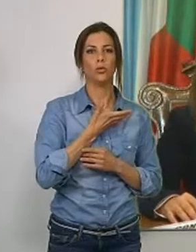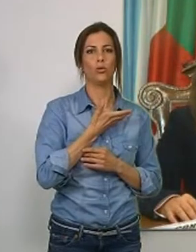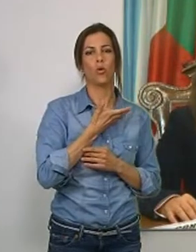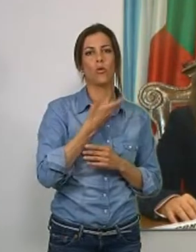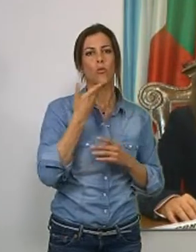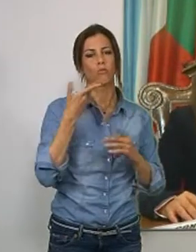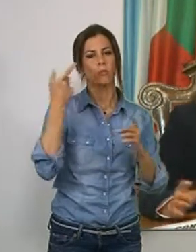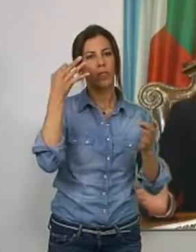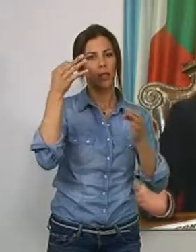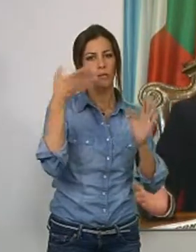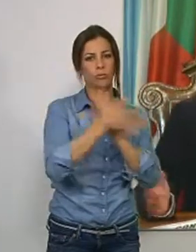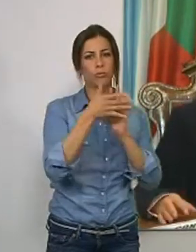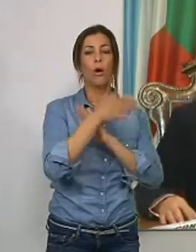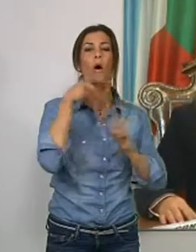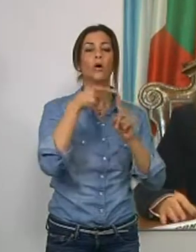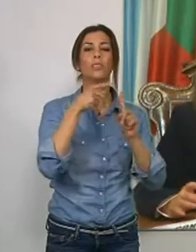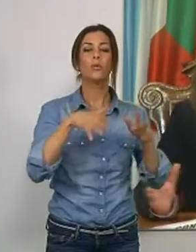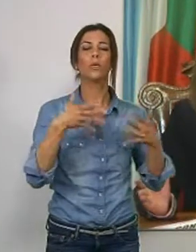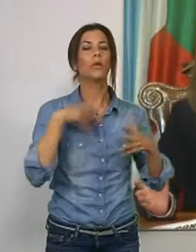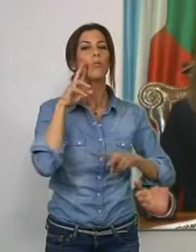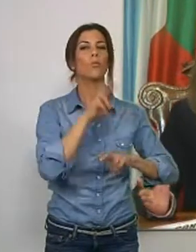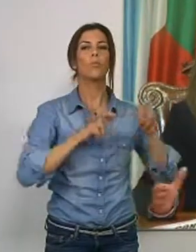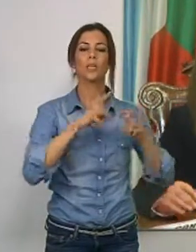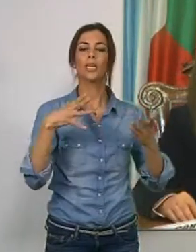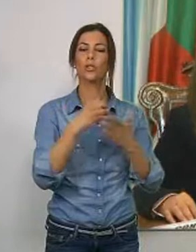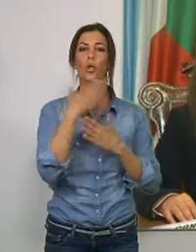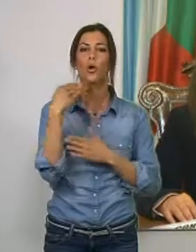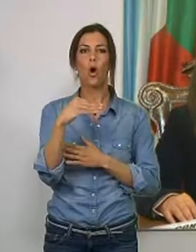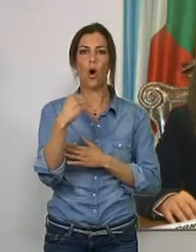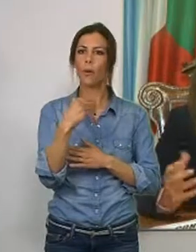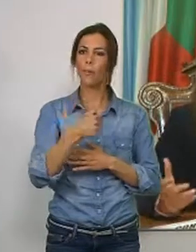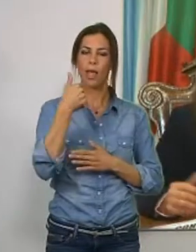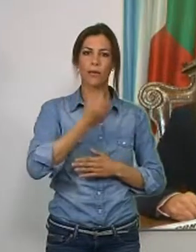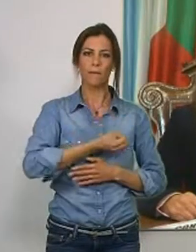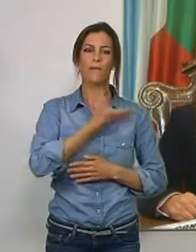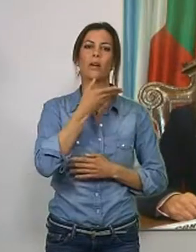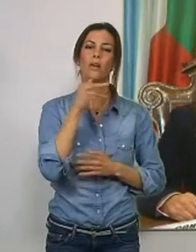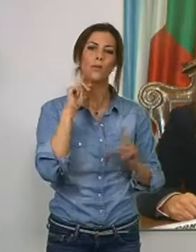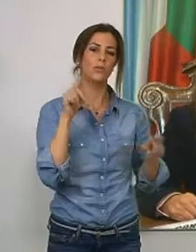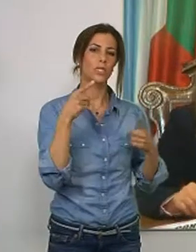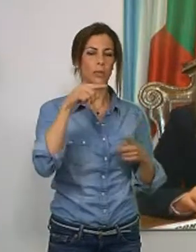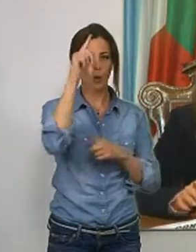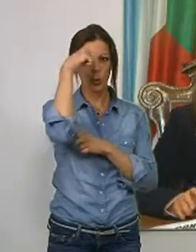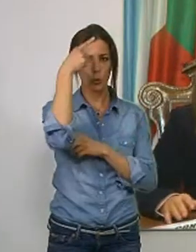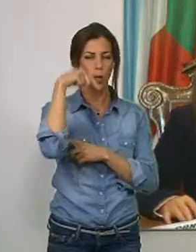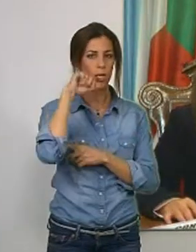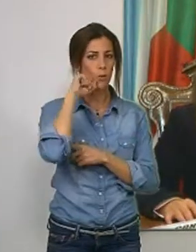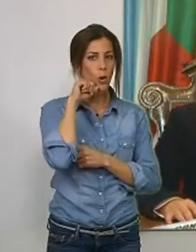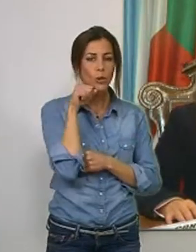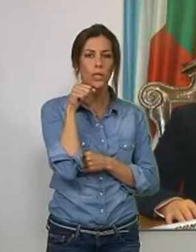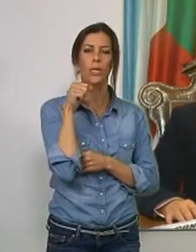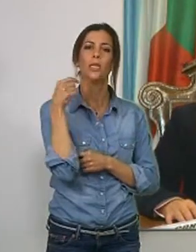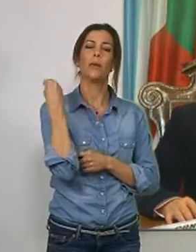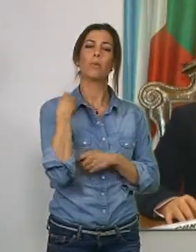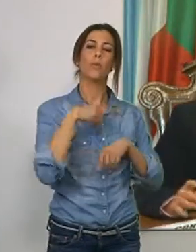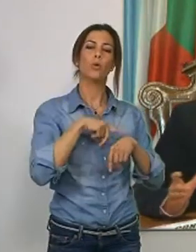El objetivo del convenio es el de buscar la implicación de los jóvenes en la música y la cultura motrileña al tiempo que todo lo